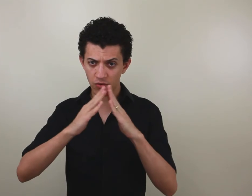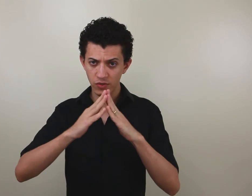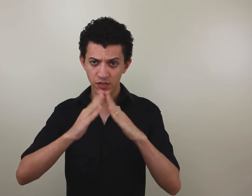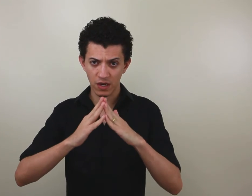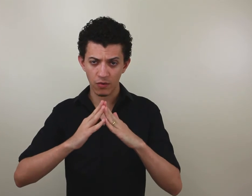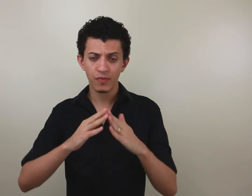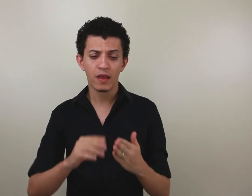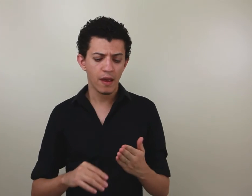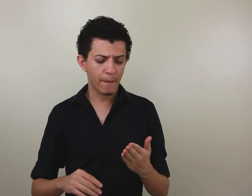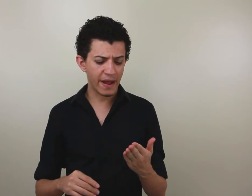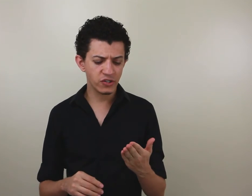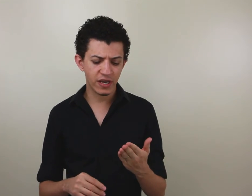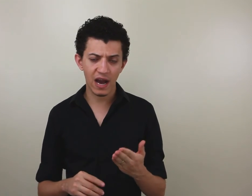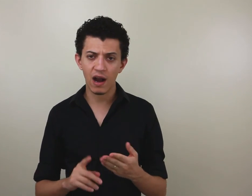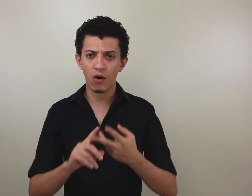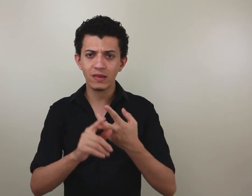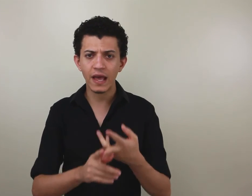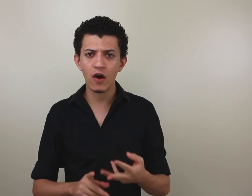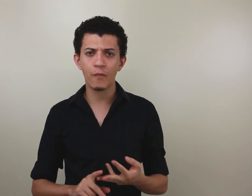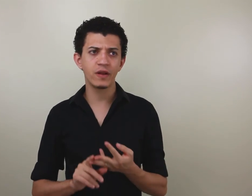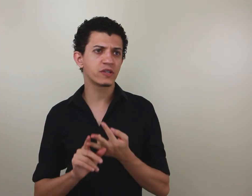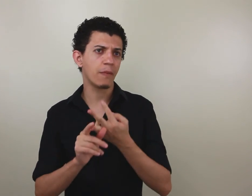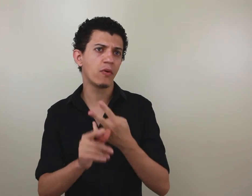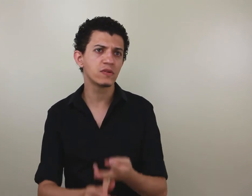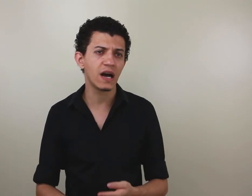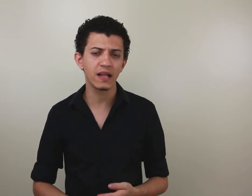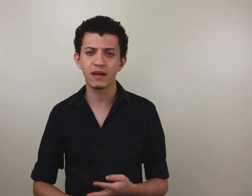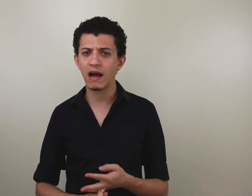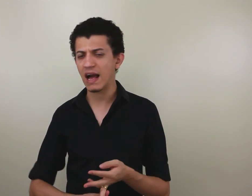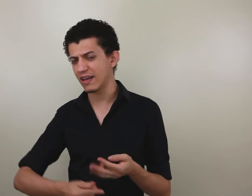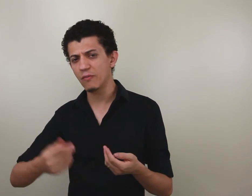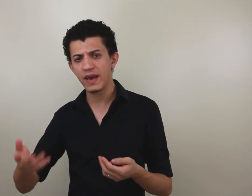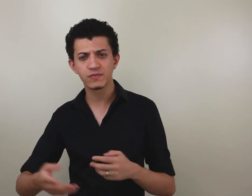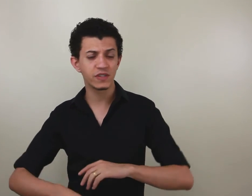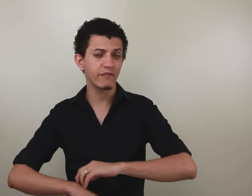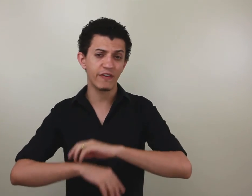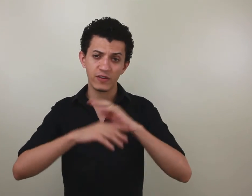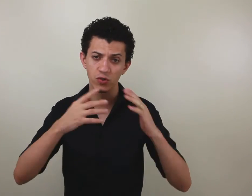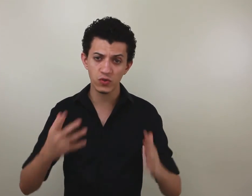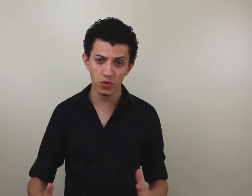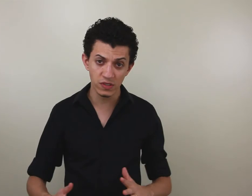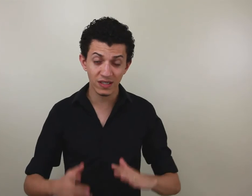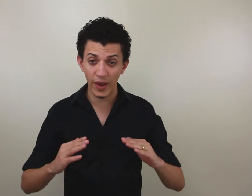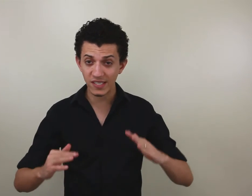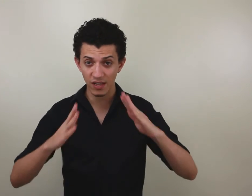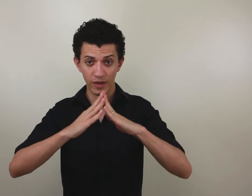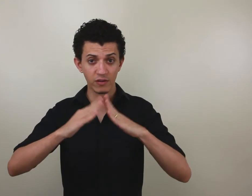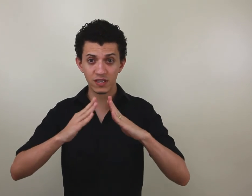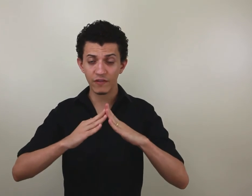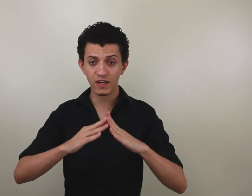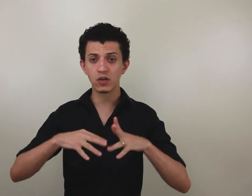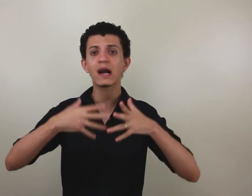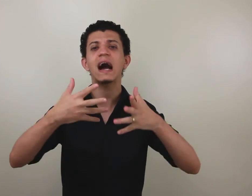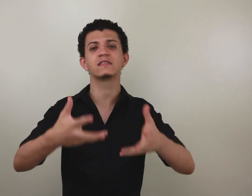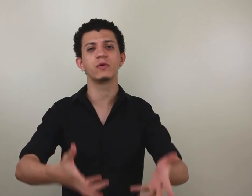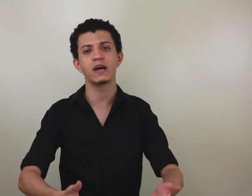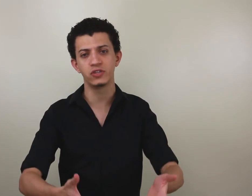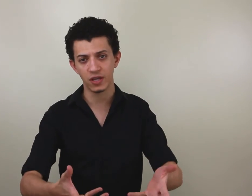construção para indicar hotel, para indicar pousada, a Raquel mesmo, já vi vários outros surtos. Então, esse sinal aqui não significa só casa, moradia.